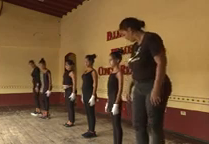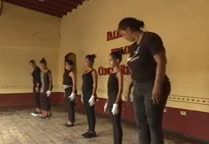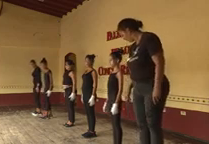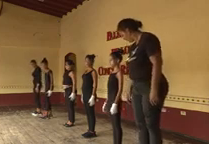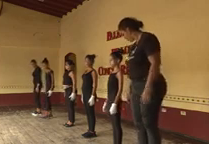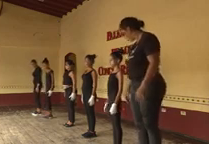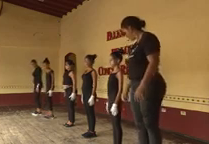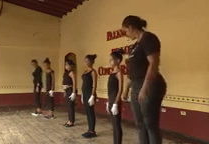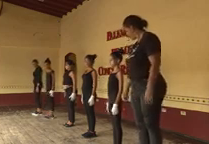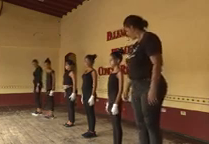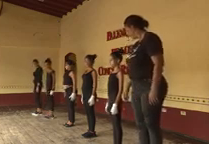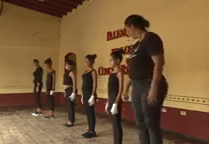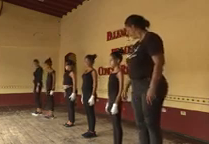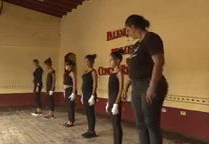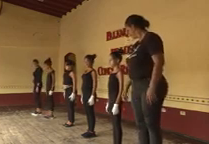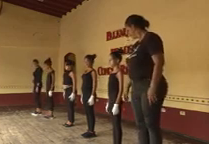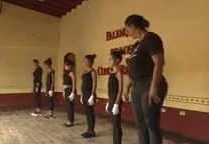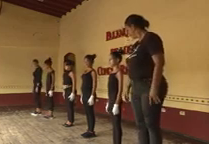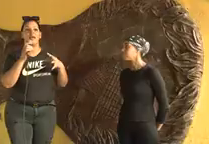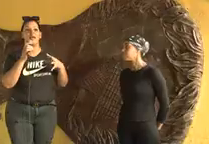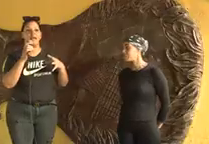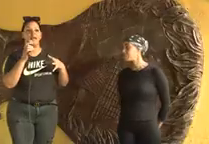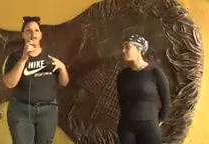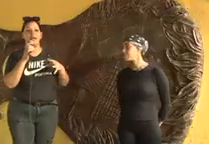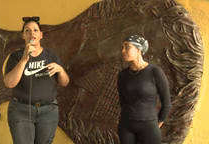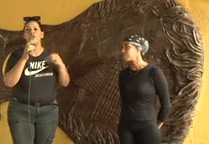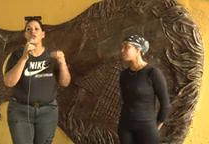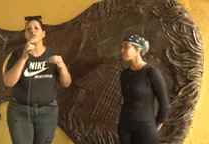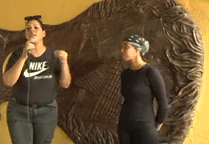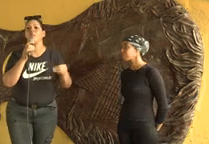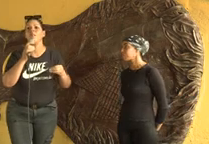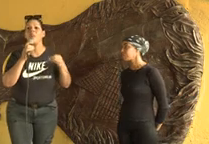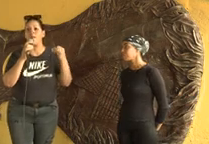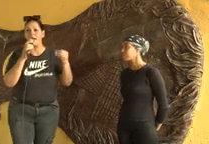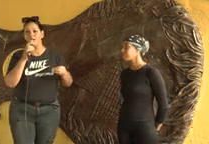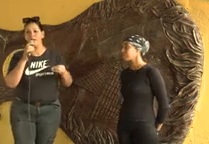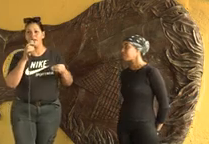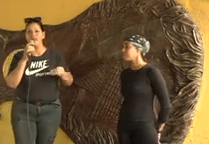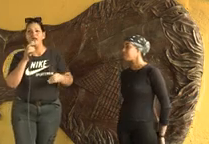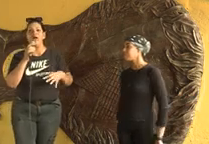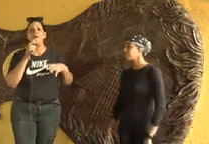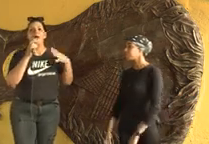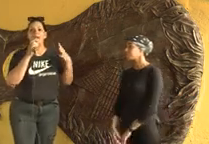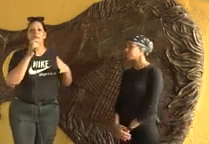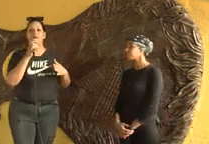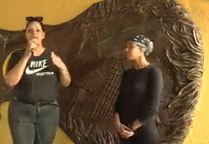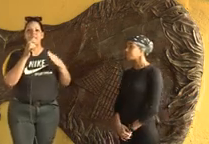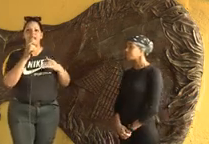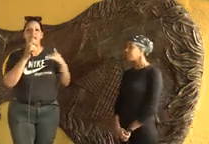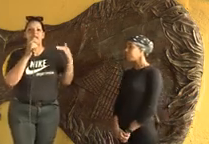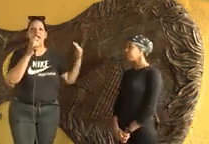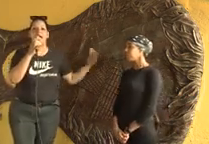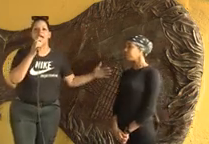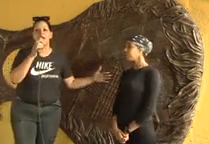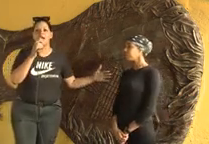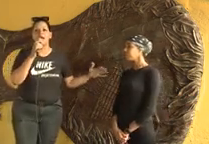difícil porque tienes que estar todo el tiempo preparándote para poder hacerle llegar a ella